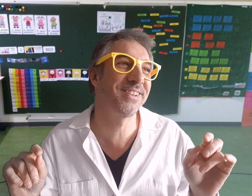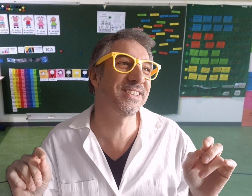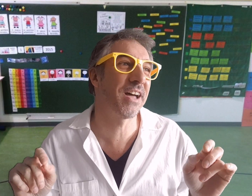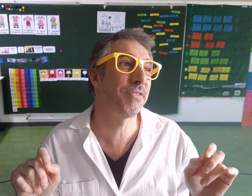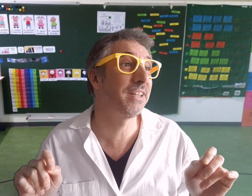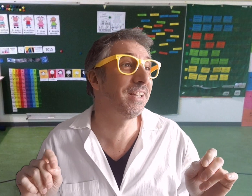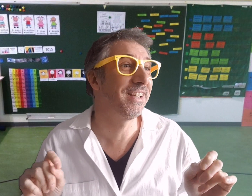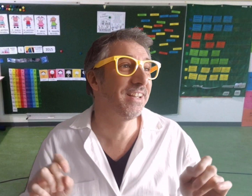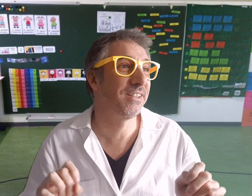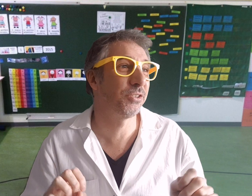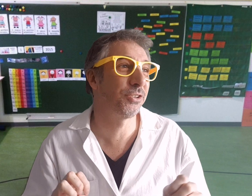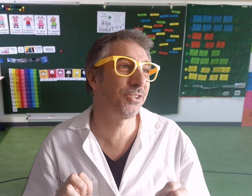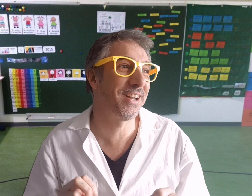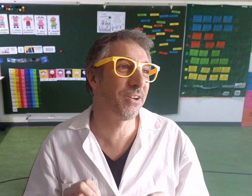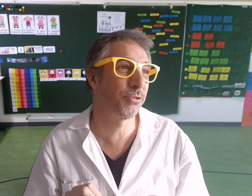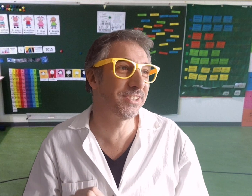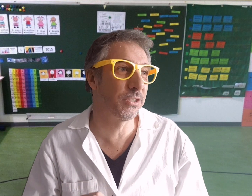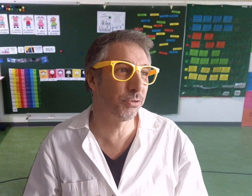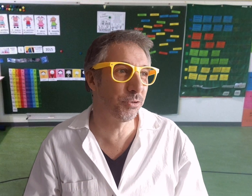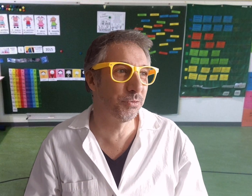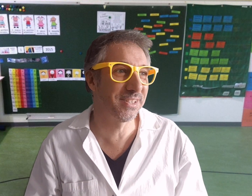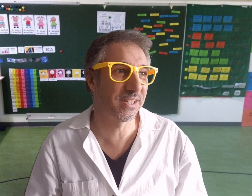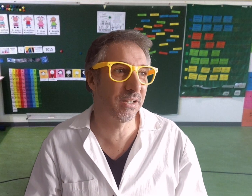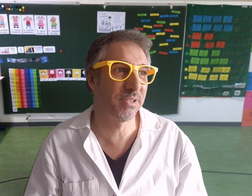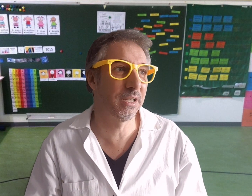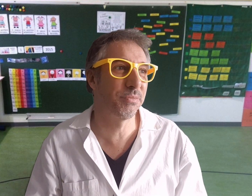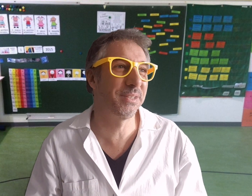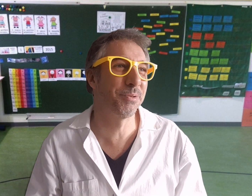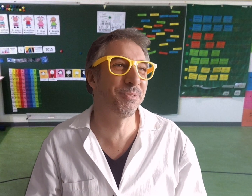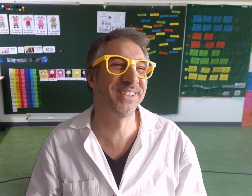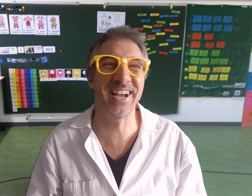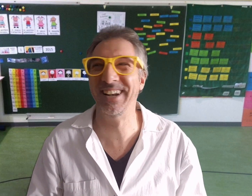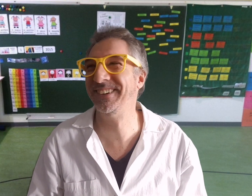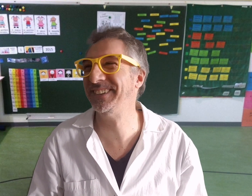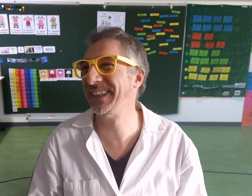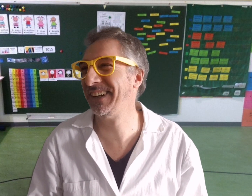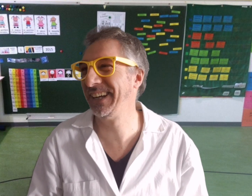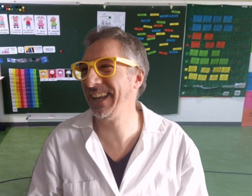essaiera de faire de temps en temps la langue de signes entre nous, ce sera peut-être un petit peu plus calme quand c'est dans la classe.